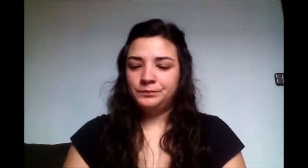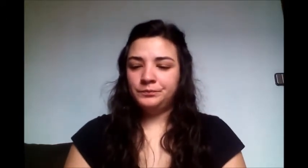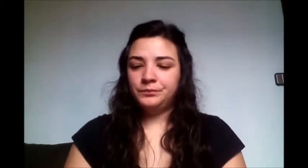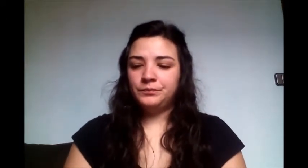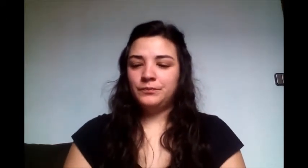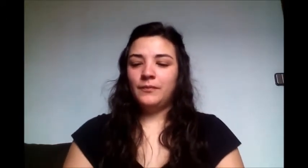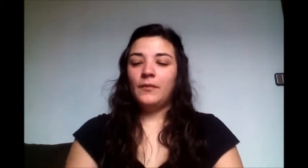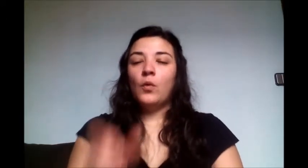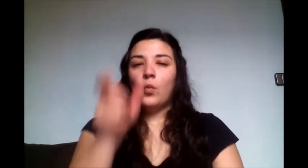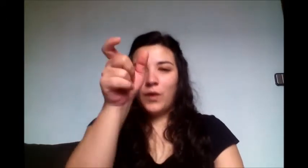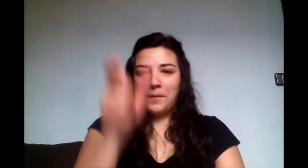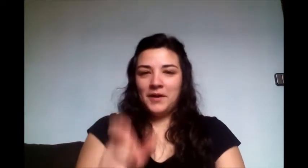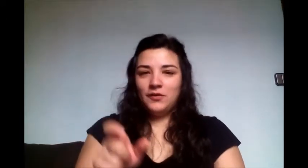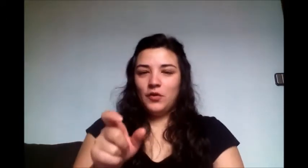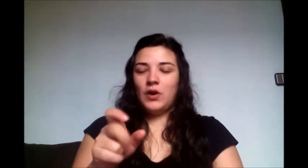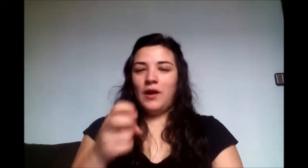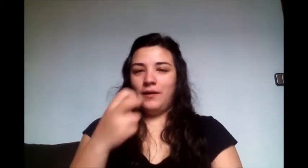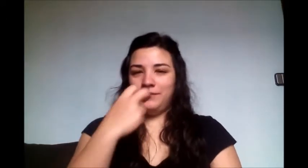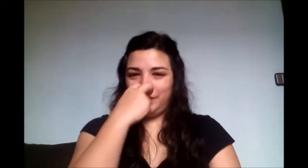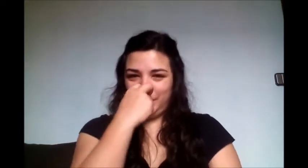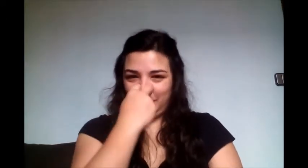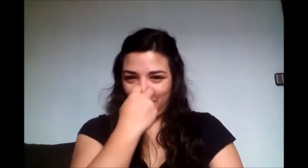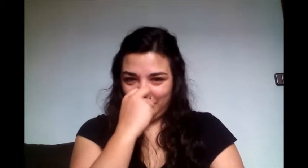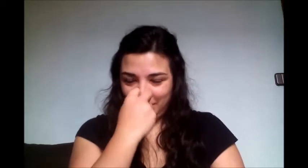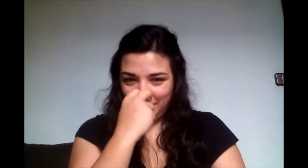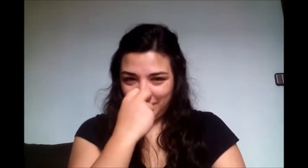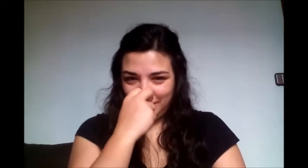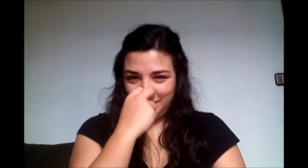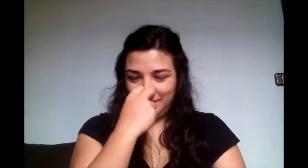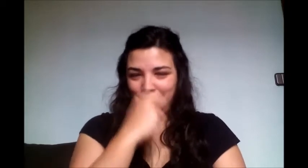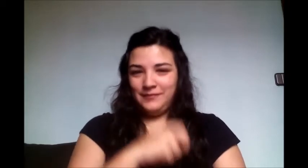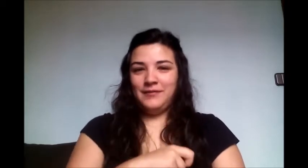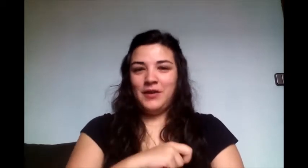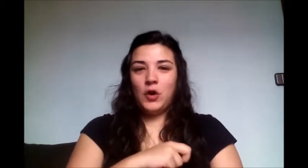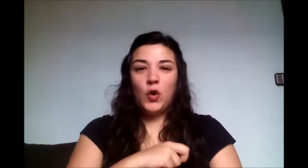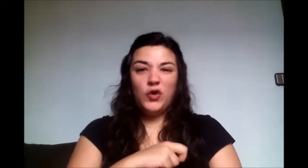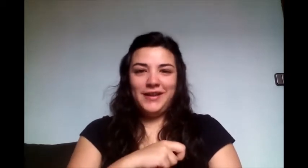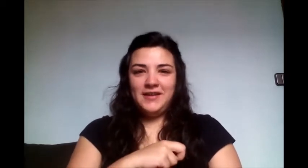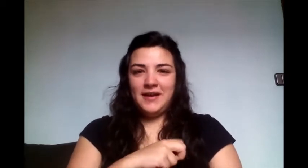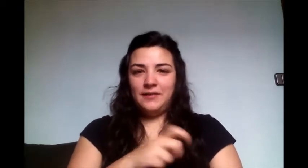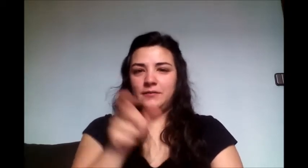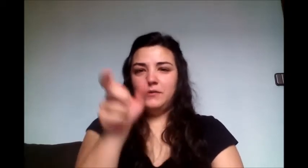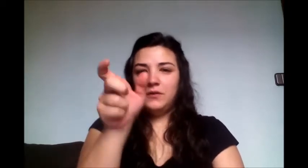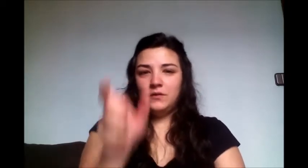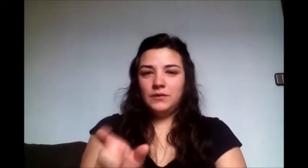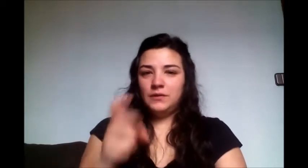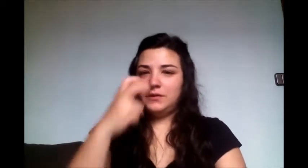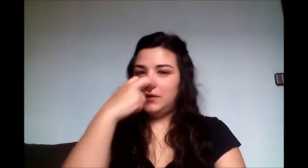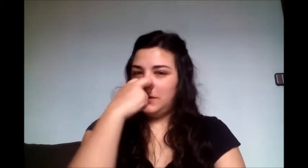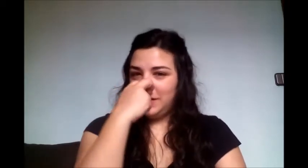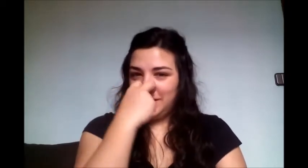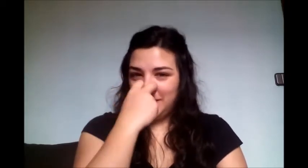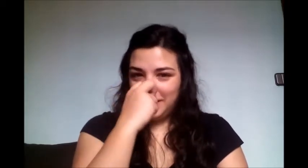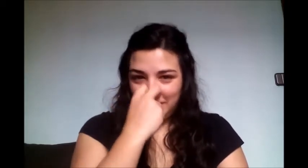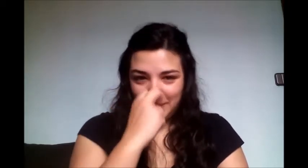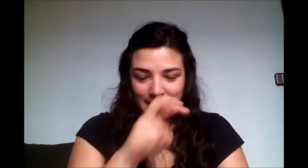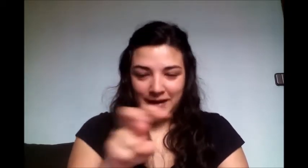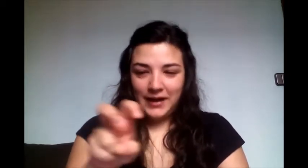cotilla, te